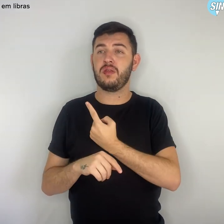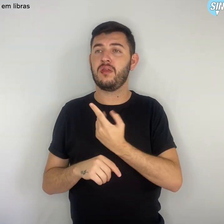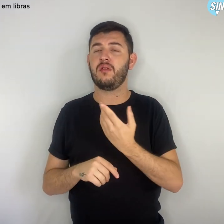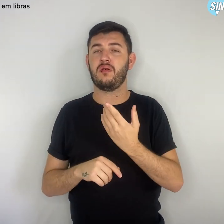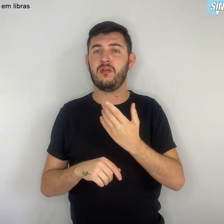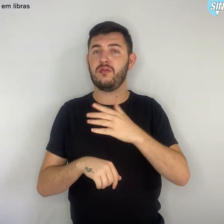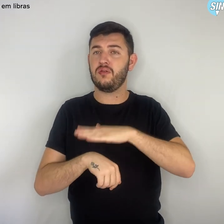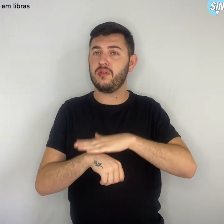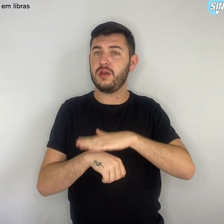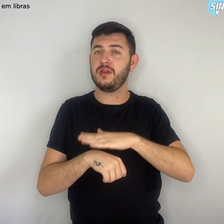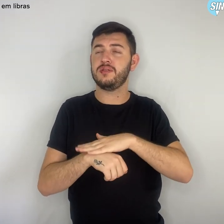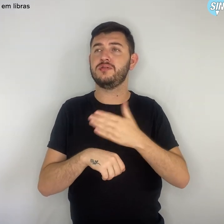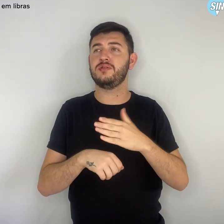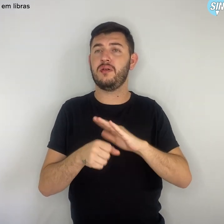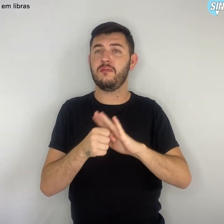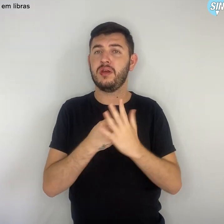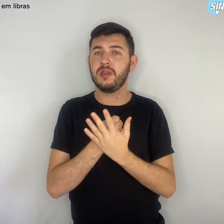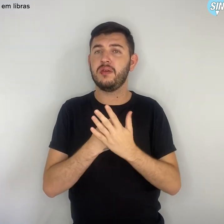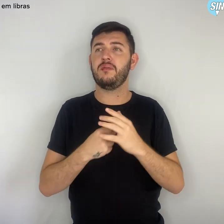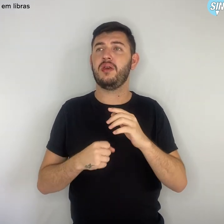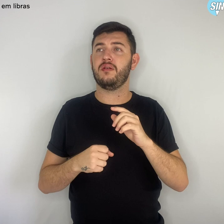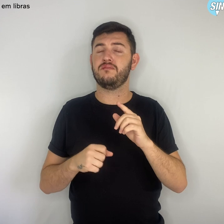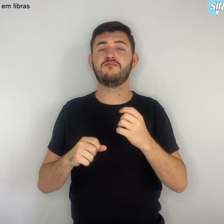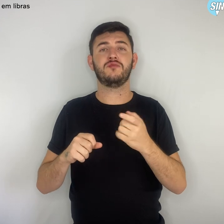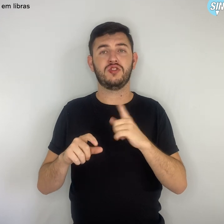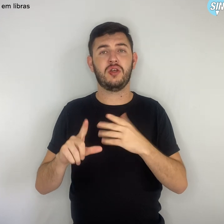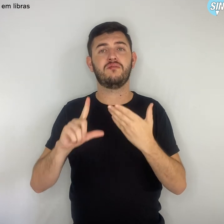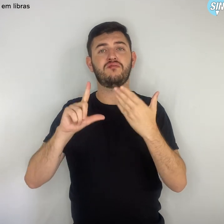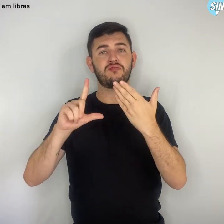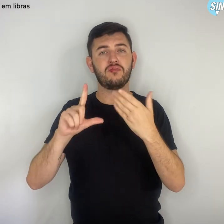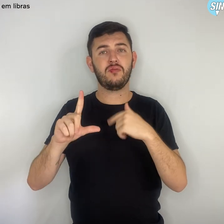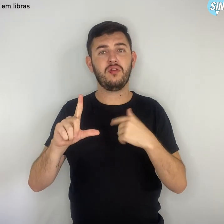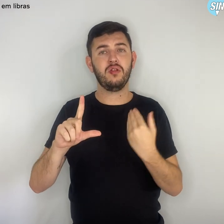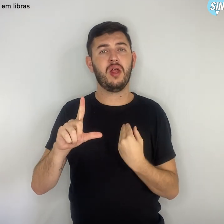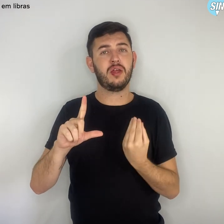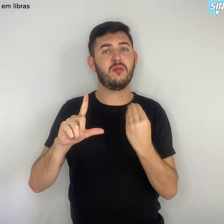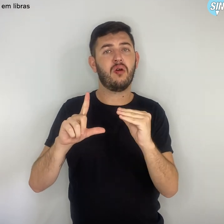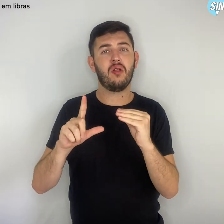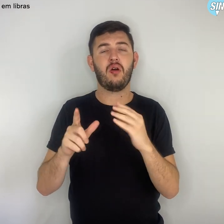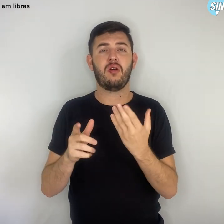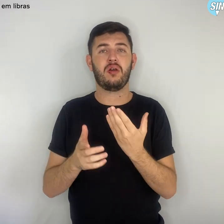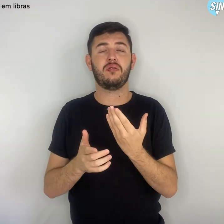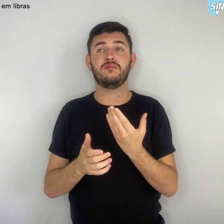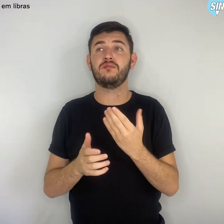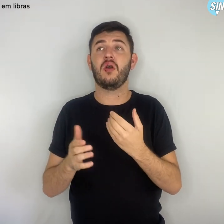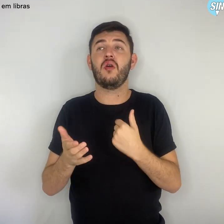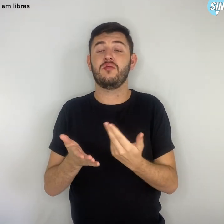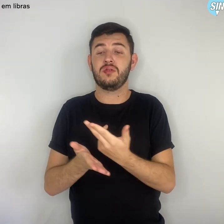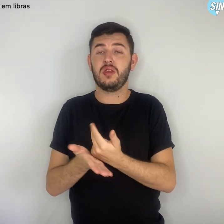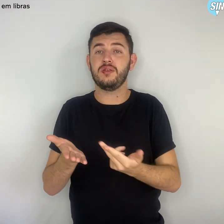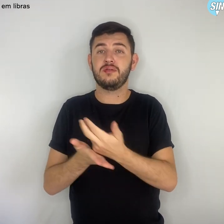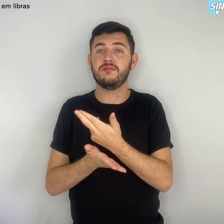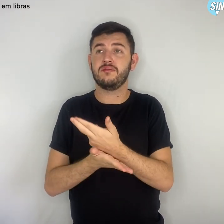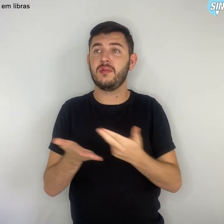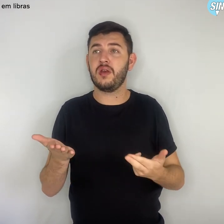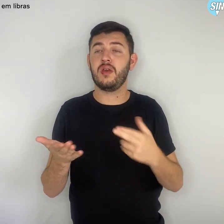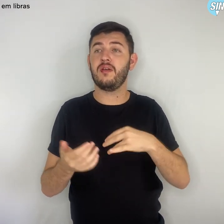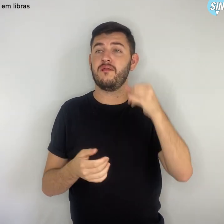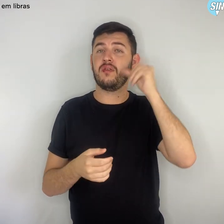pandemia da Covid-19, para prevenir a circulação do vírus. Foi uma medida necessária